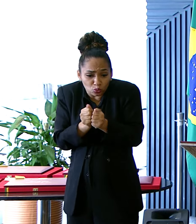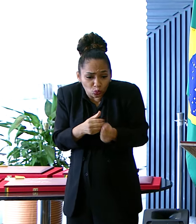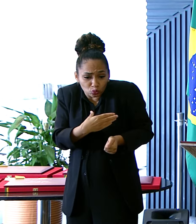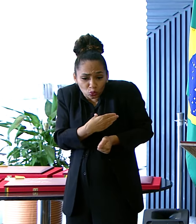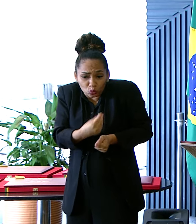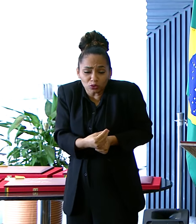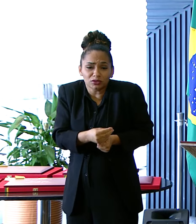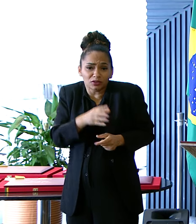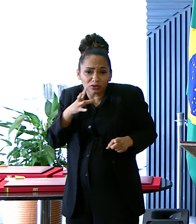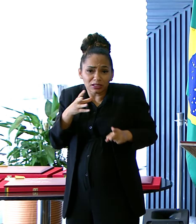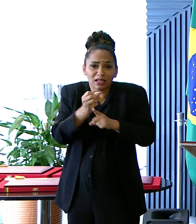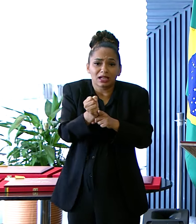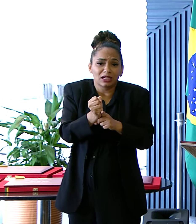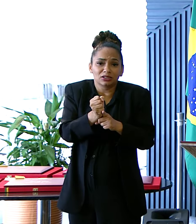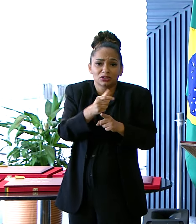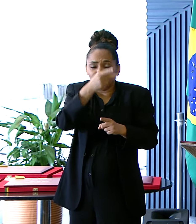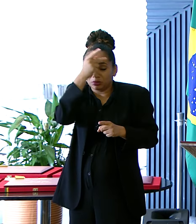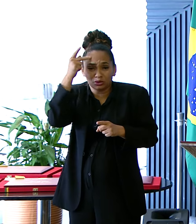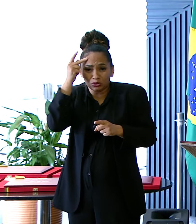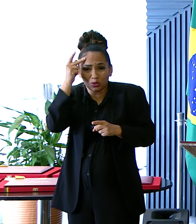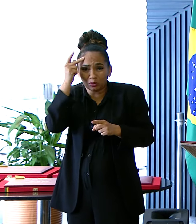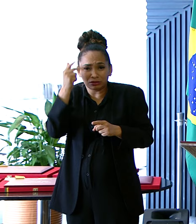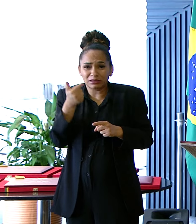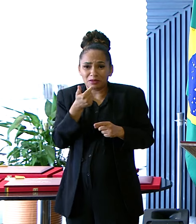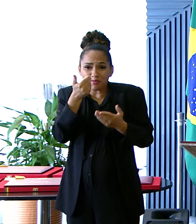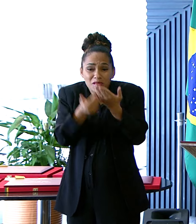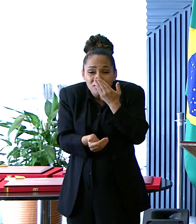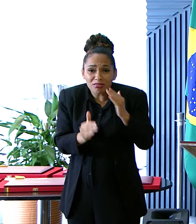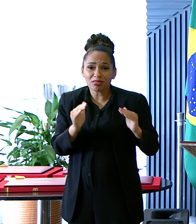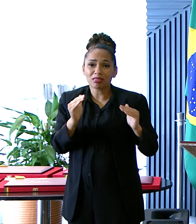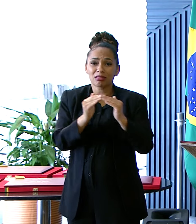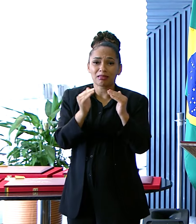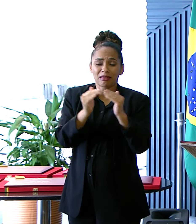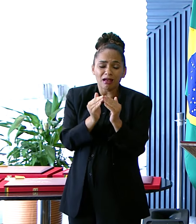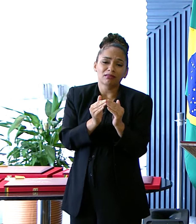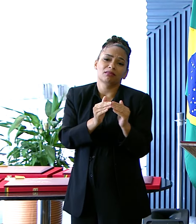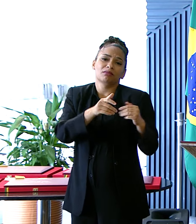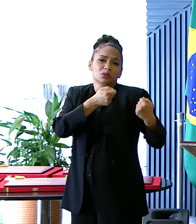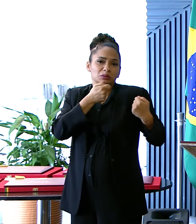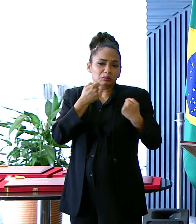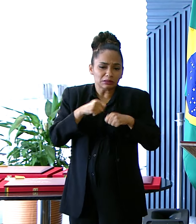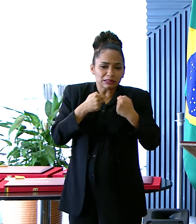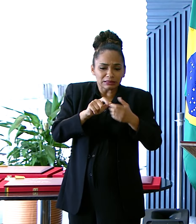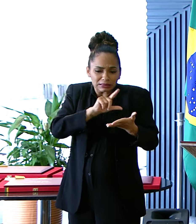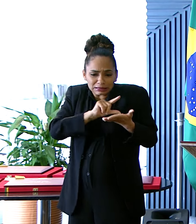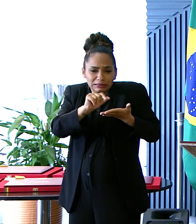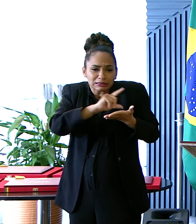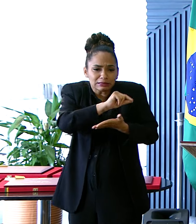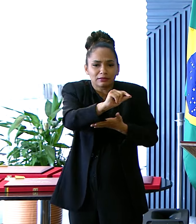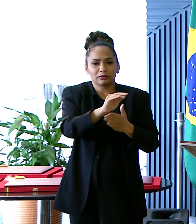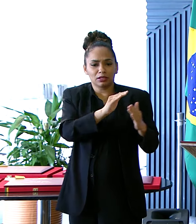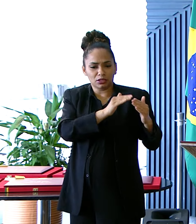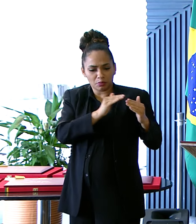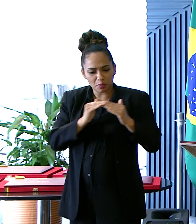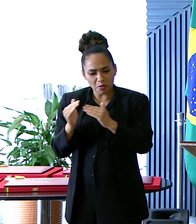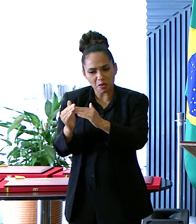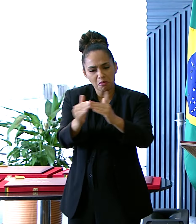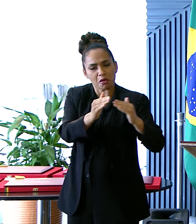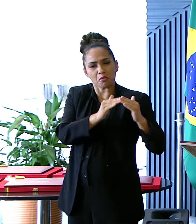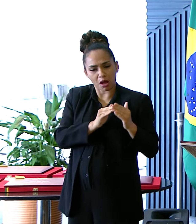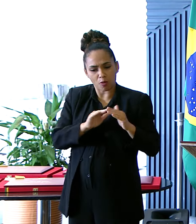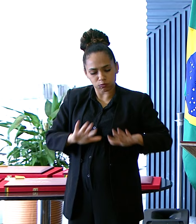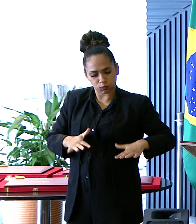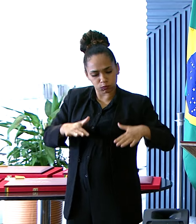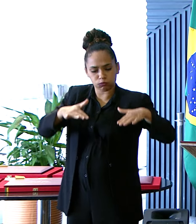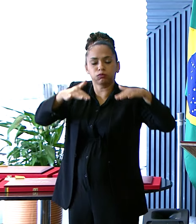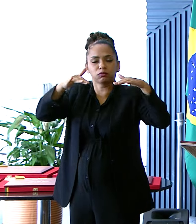resgate Dos desabrigados Dos deslocados Daqueles que precisaram Sair Das regiões Ocupadas Pelas